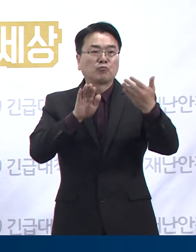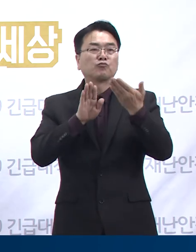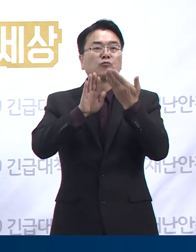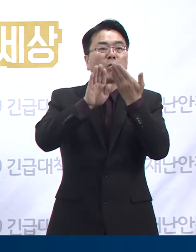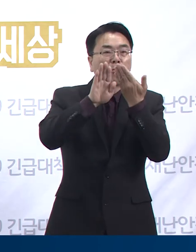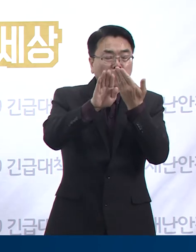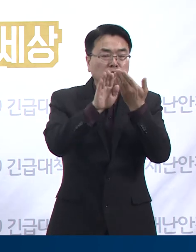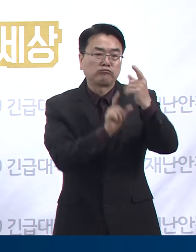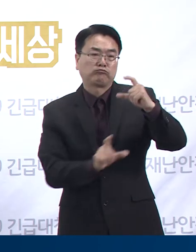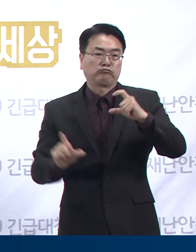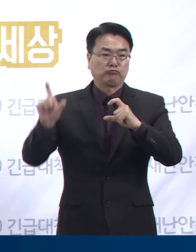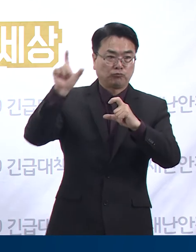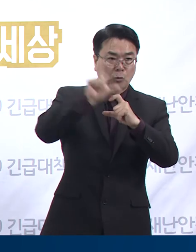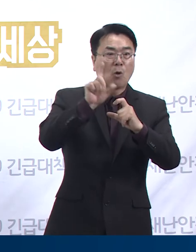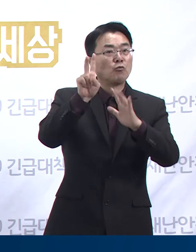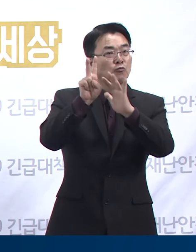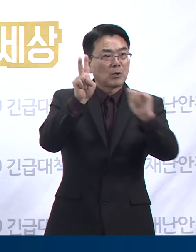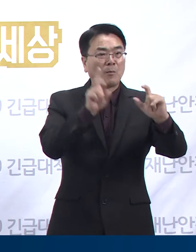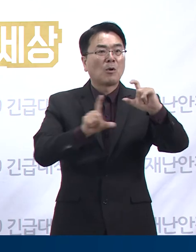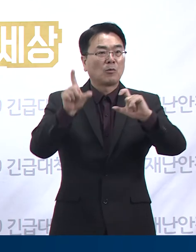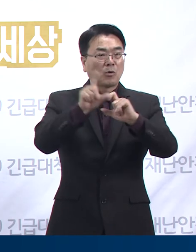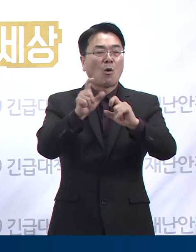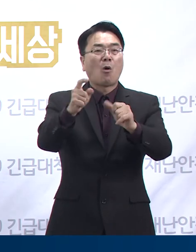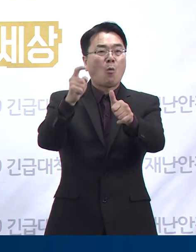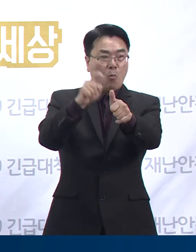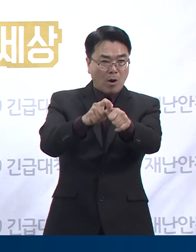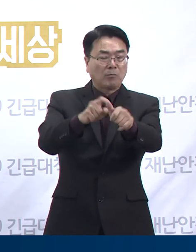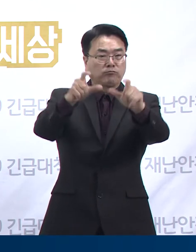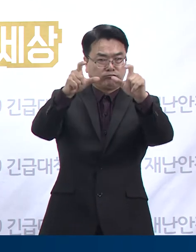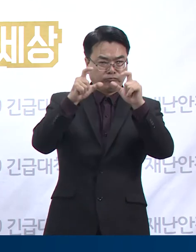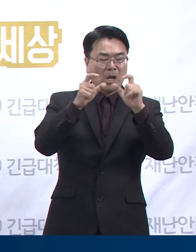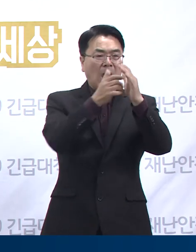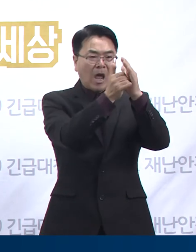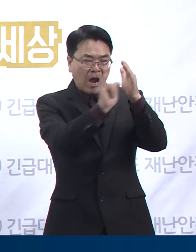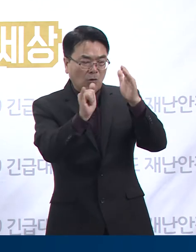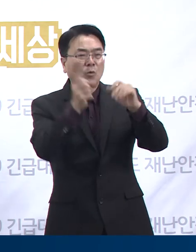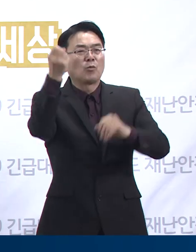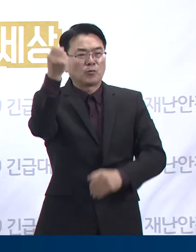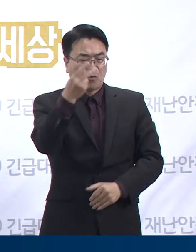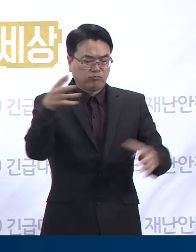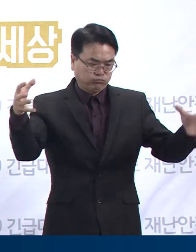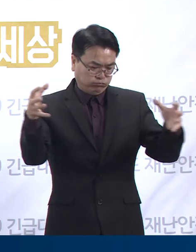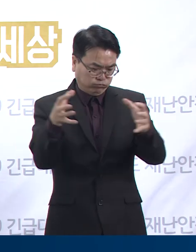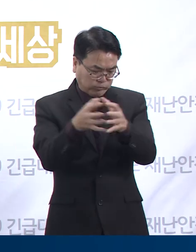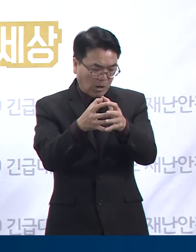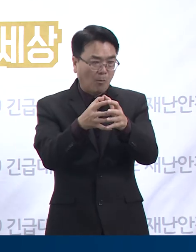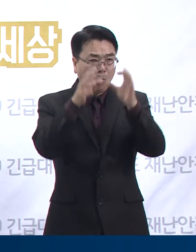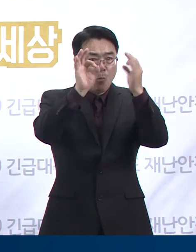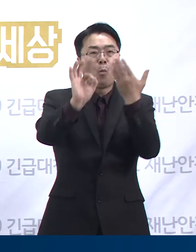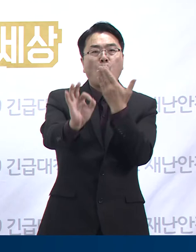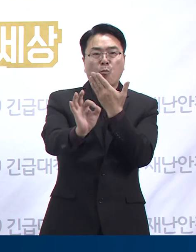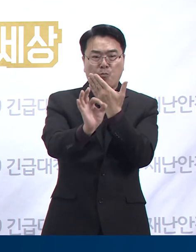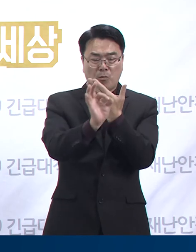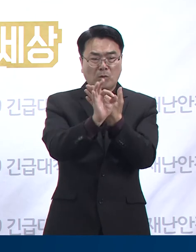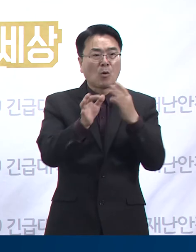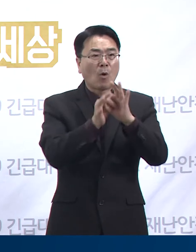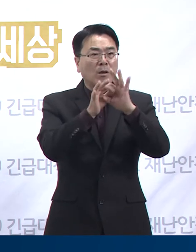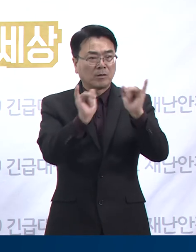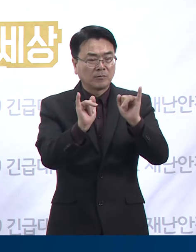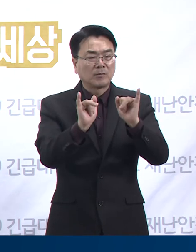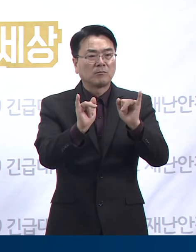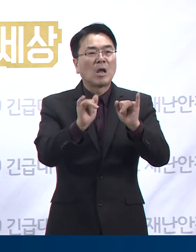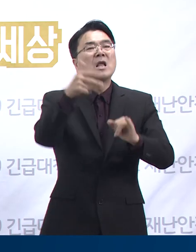확진 판정을 받은 데 이어 확진자의 가족들도 확진 판정을 받으면서 28일 0시 기준 분당중학교 관련 확진자는